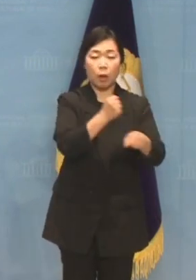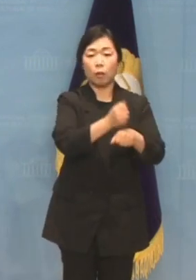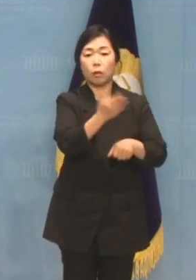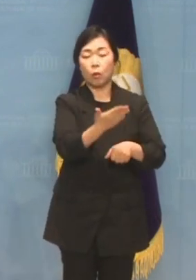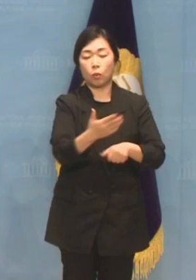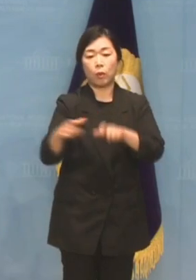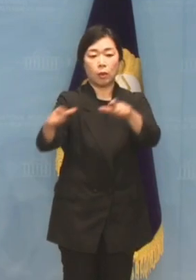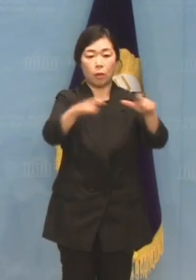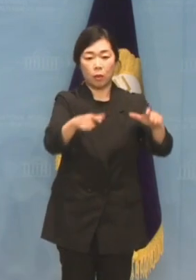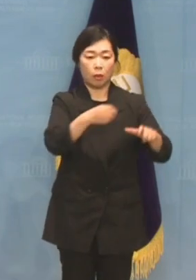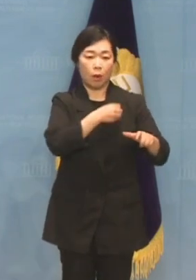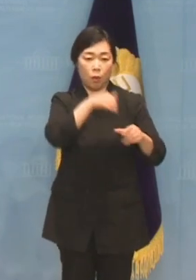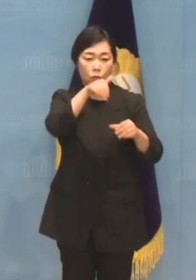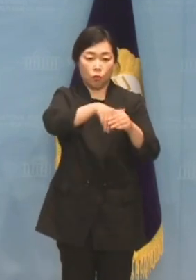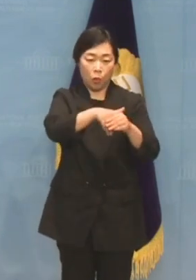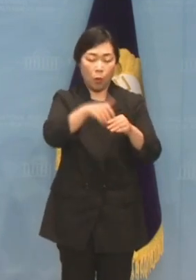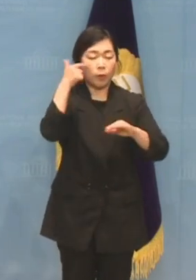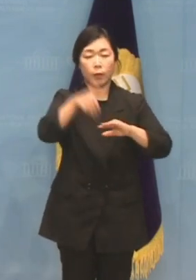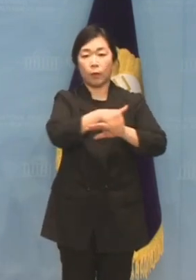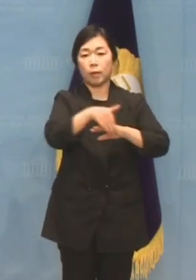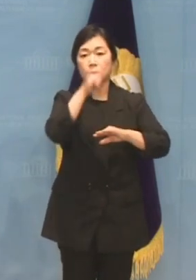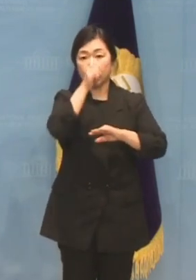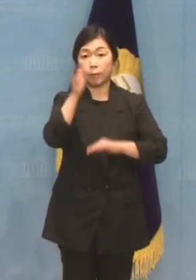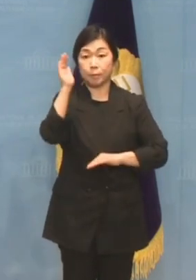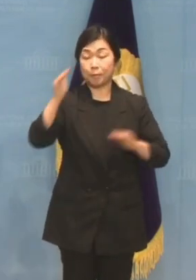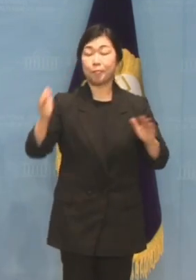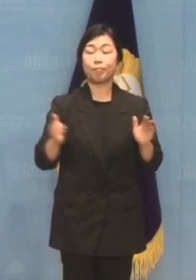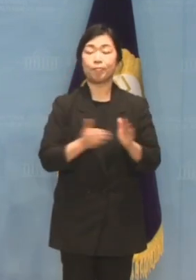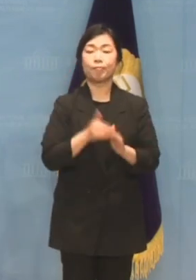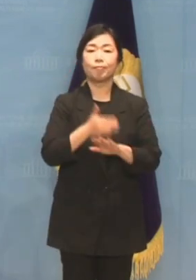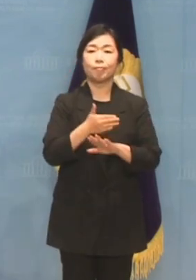지역의 당원 투표를 진행할 예정입니다. 이상입니다. 감사합니다.